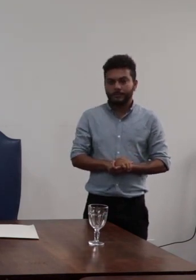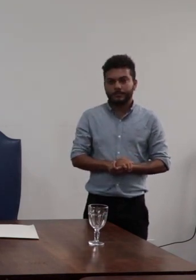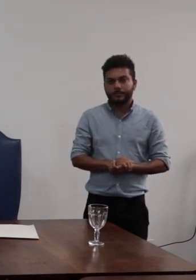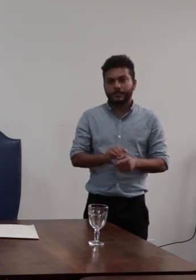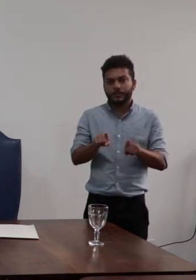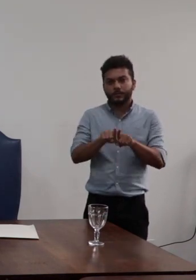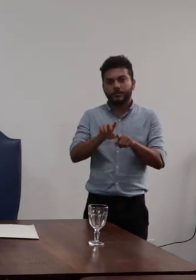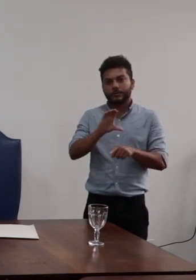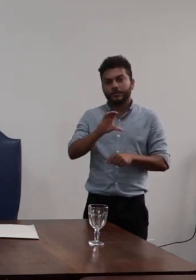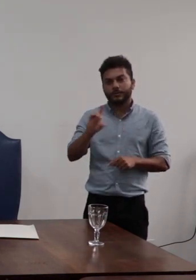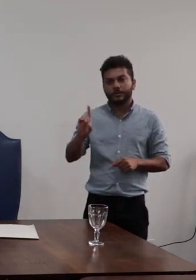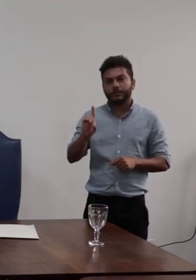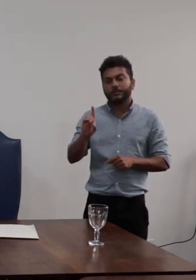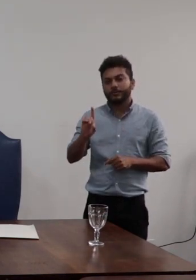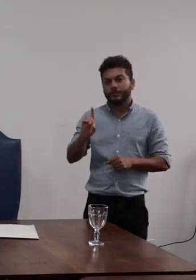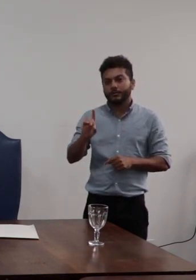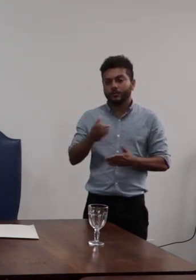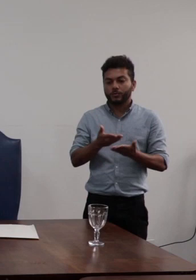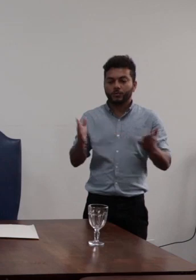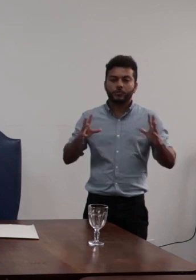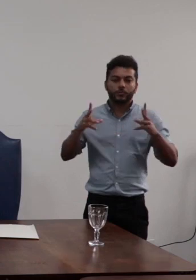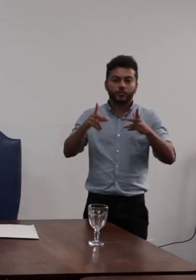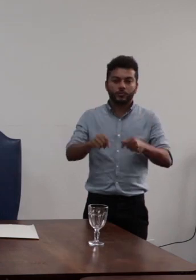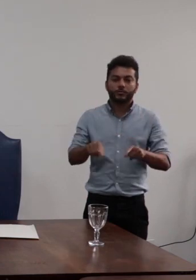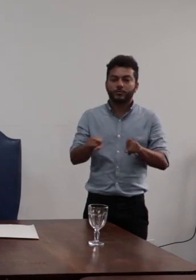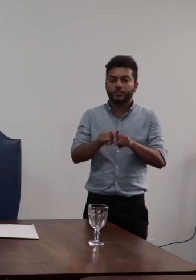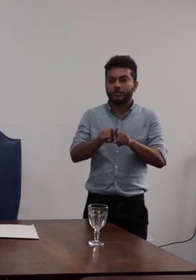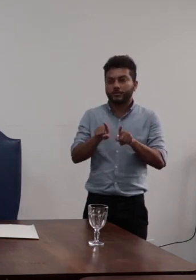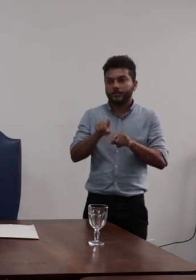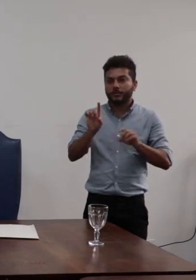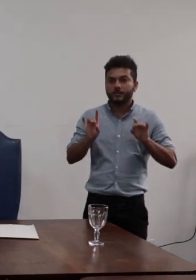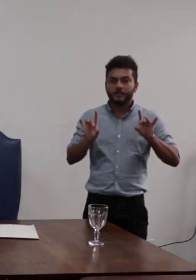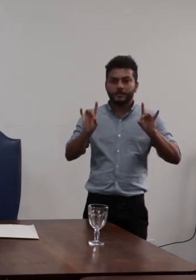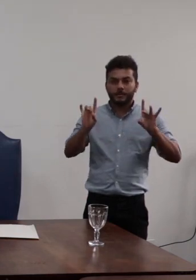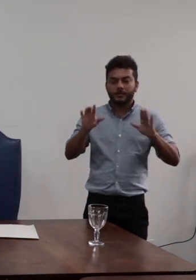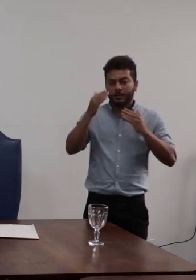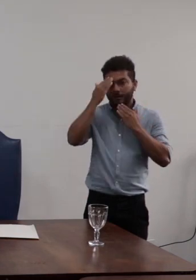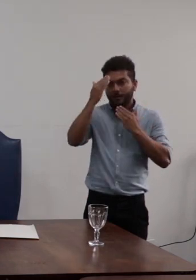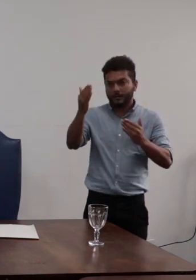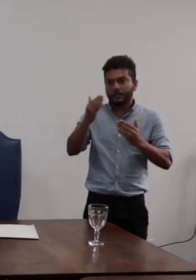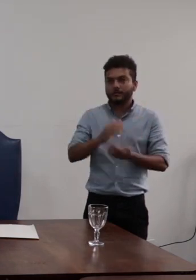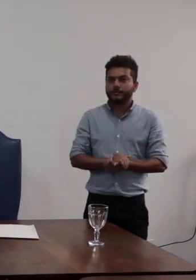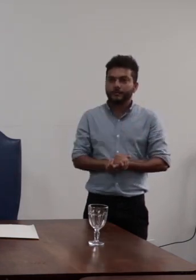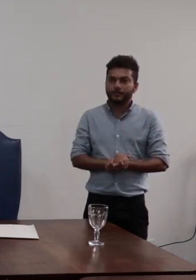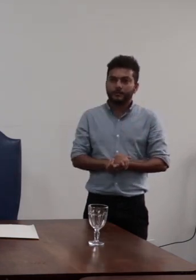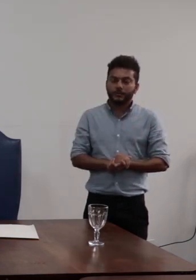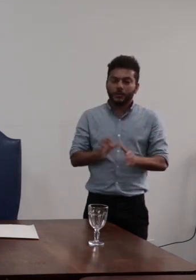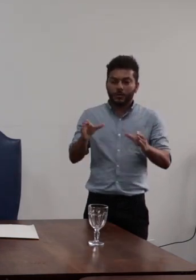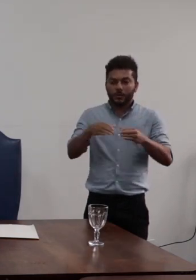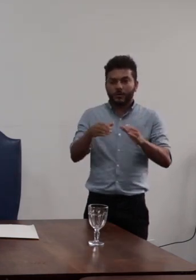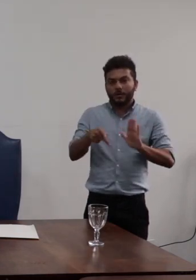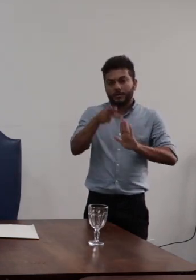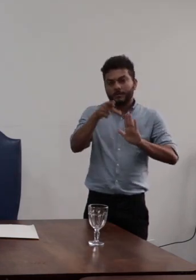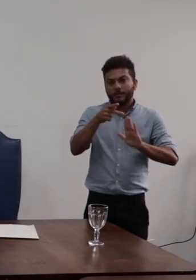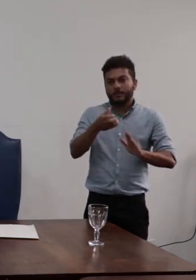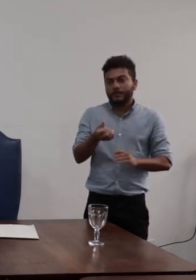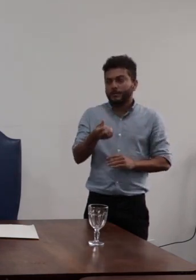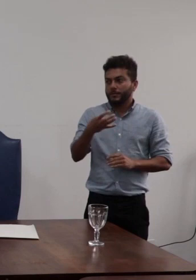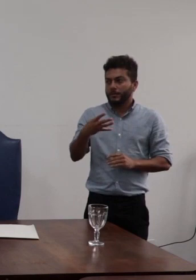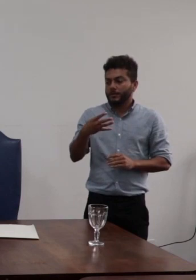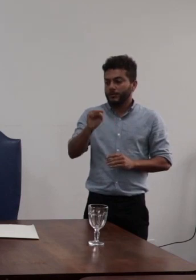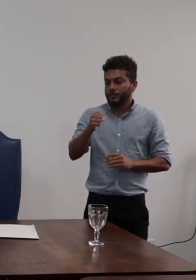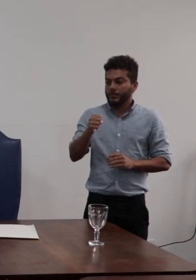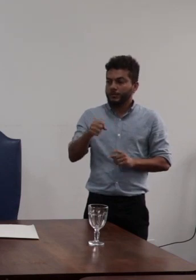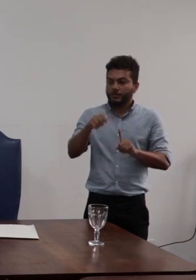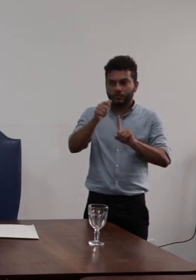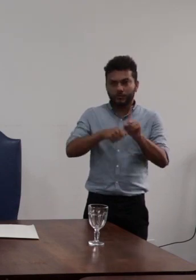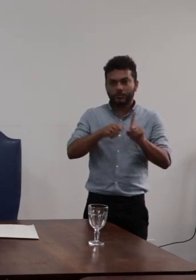coordenador da Codim e também de forma especial fazer um agradecimento aqui aos membros da portaria 648 também de 8 de